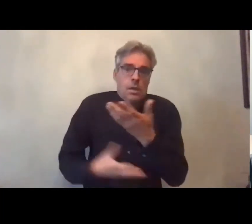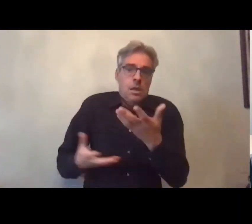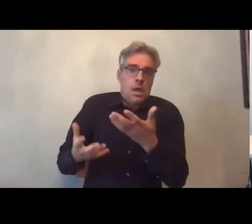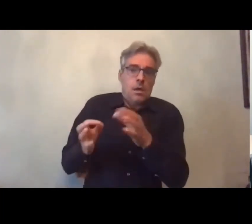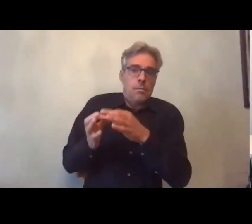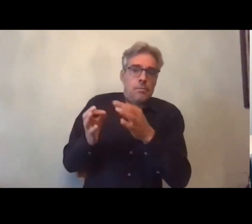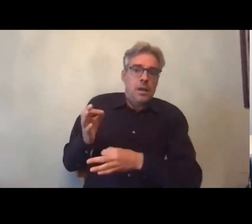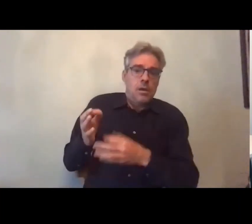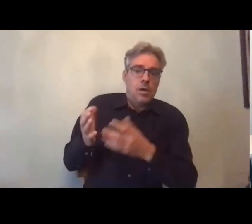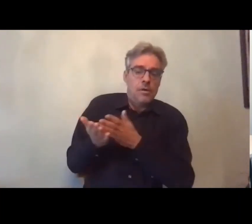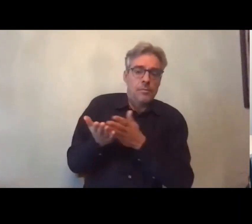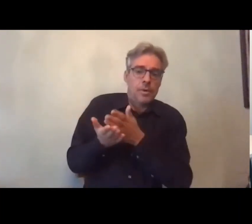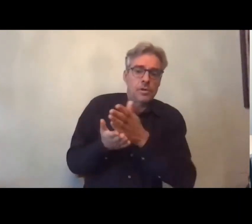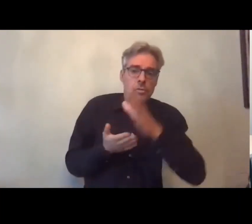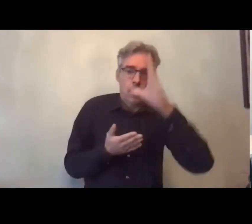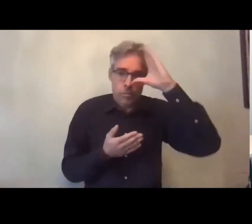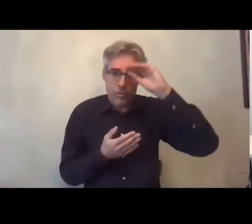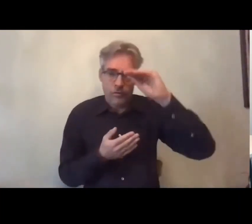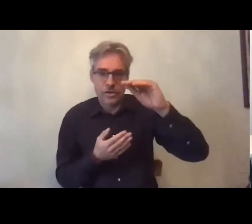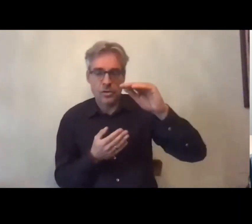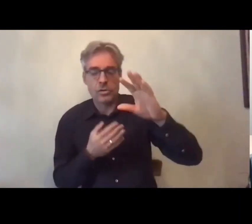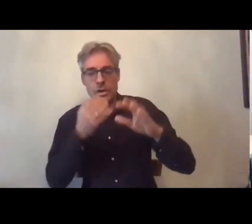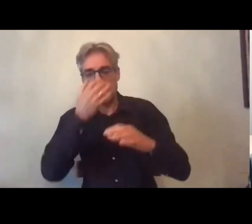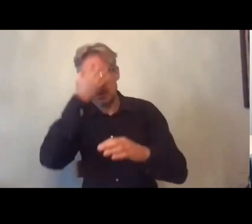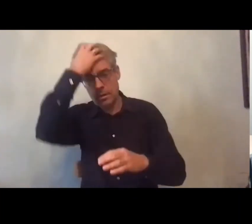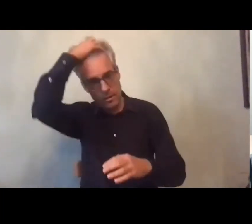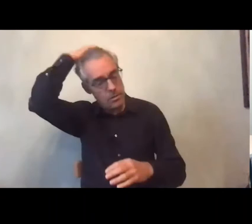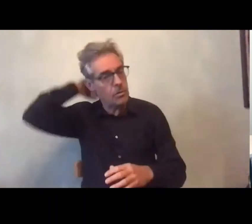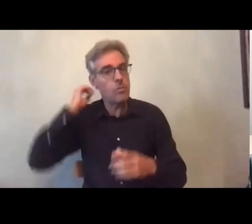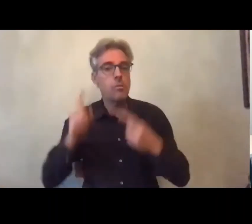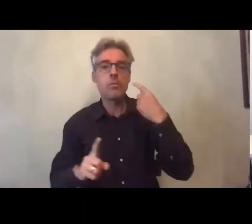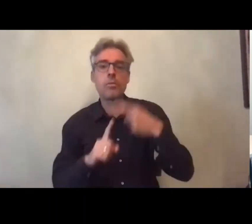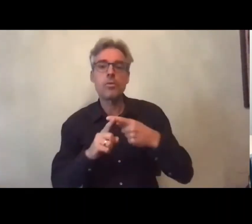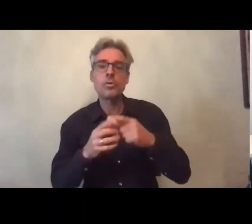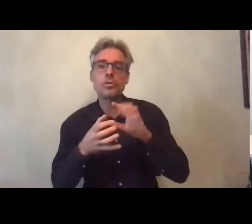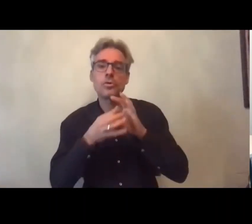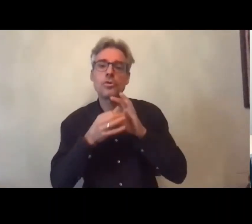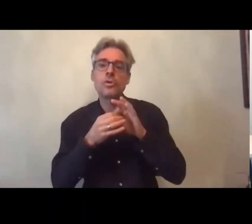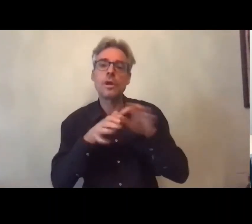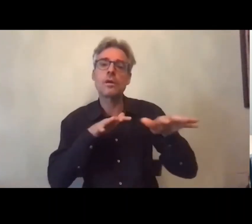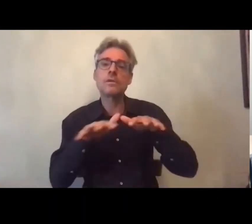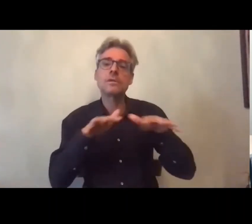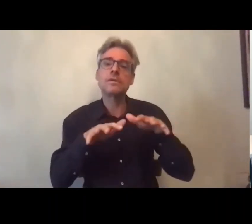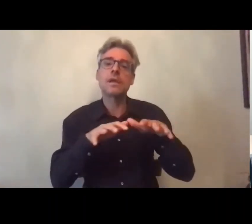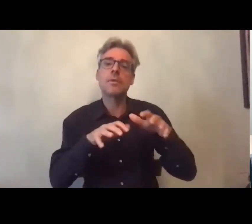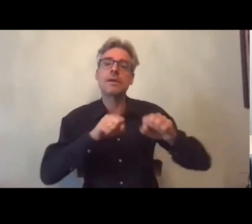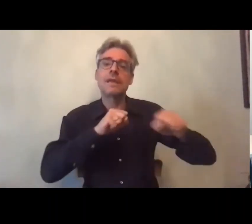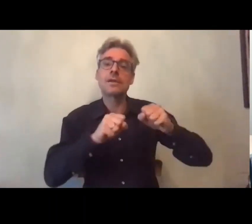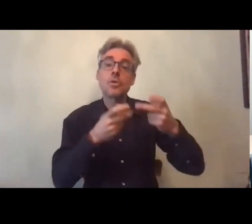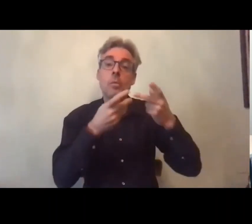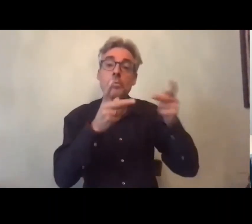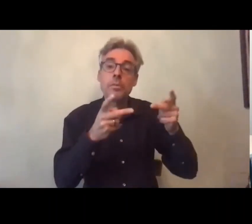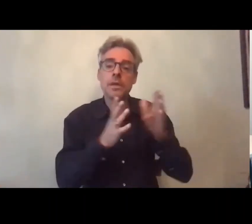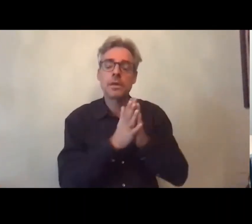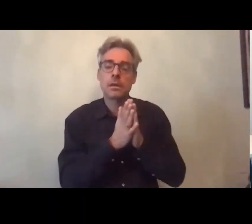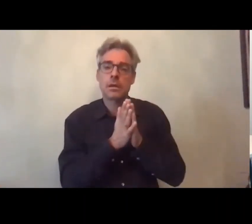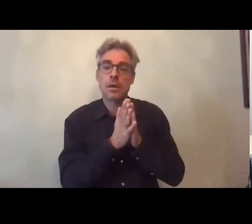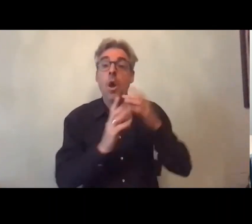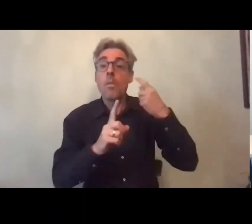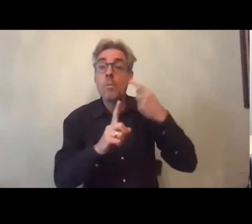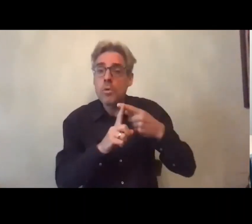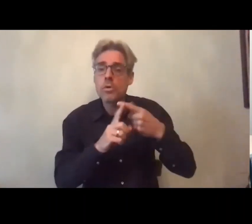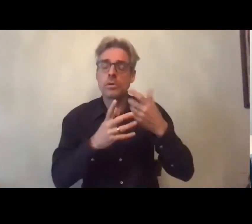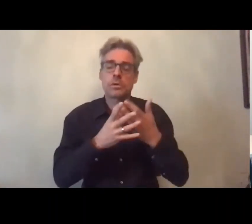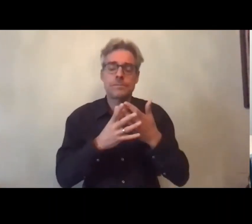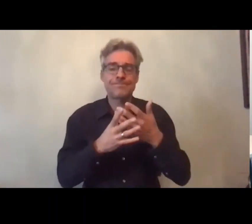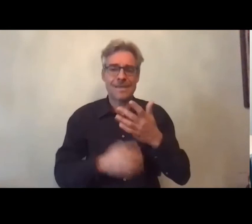trajectoires professionnelles et le rapport aux dispositifs d'action publique et nous permet aussi d